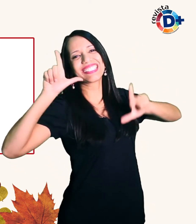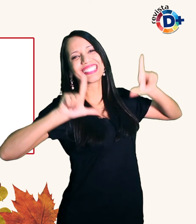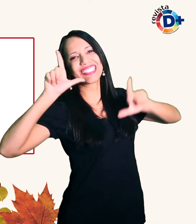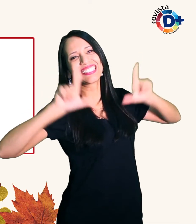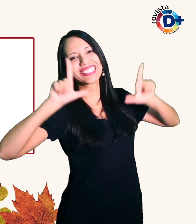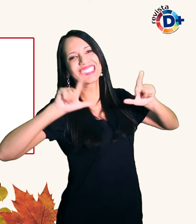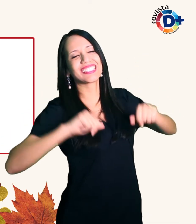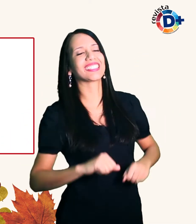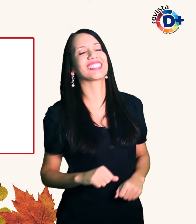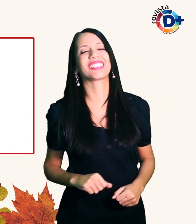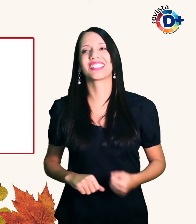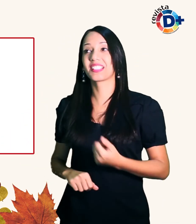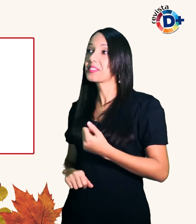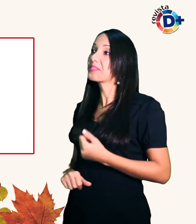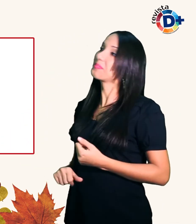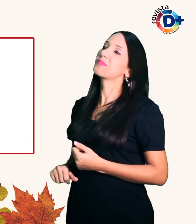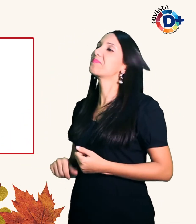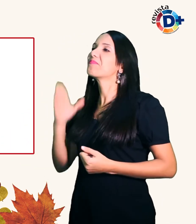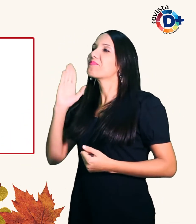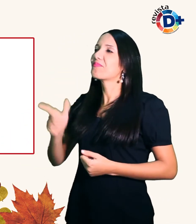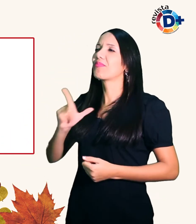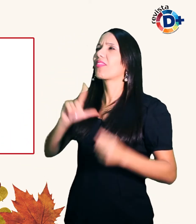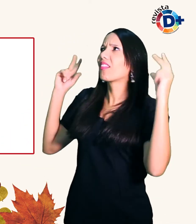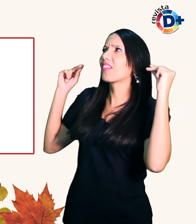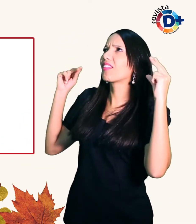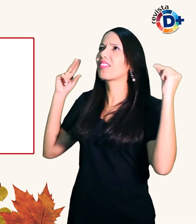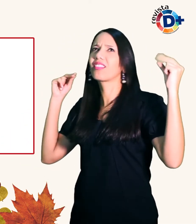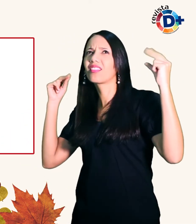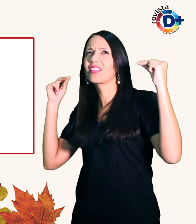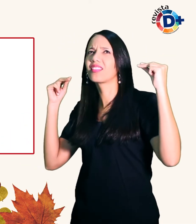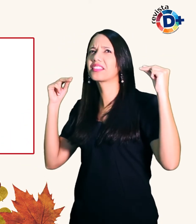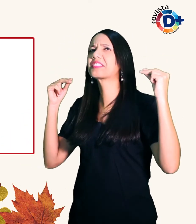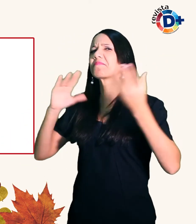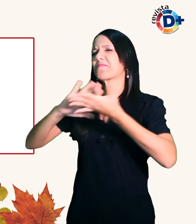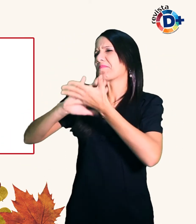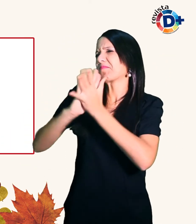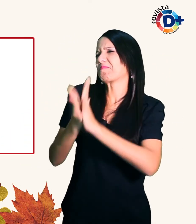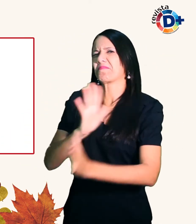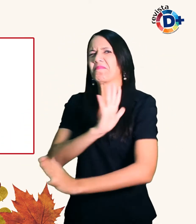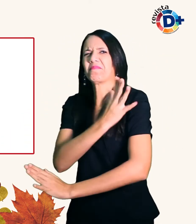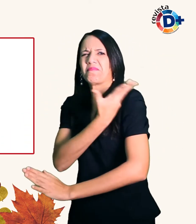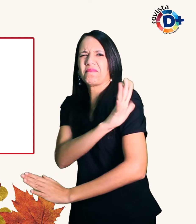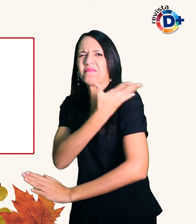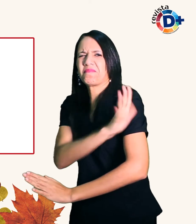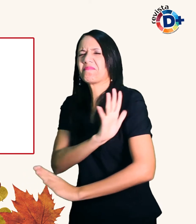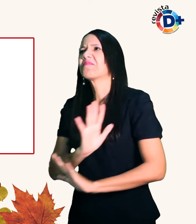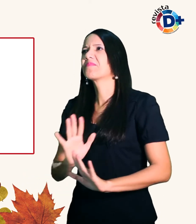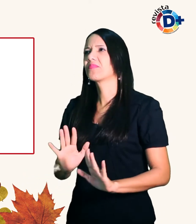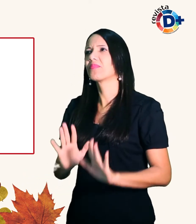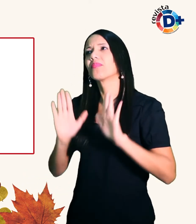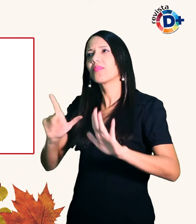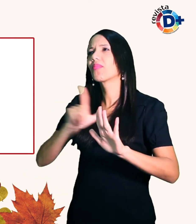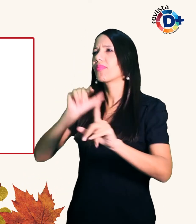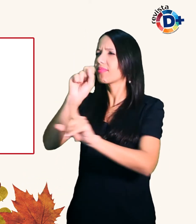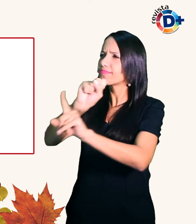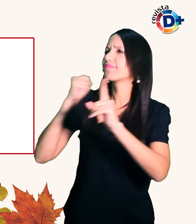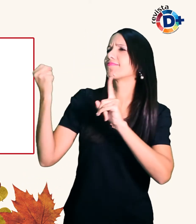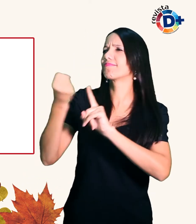Lucimeire diz que já ouviu muitos comentários preconceituosos A sociedade constrói seus